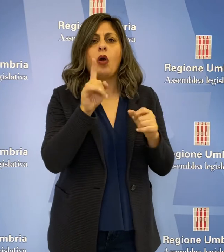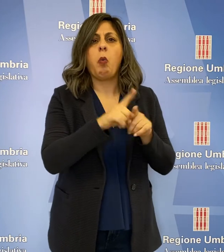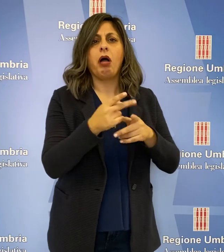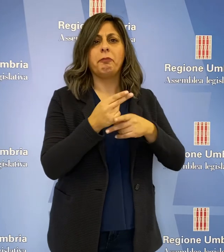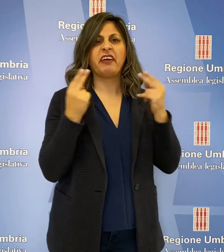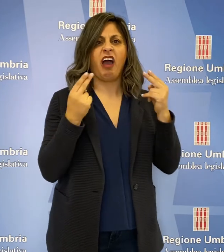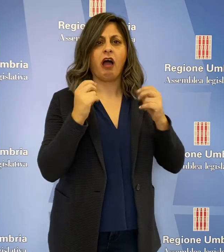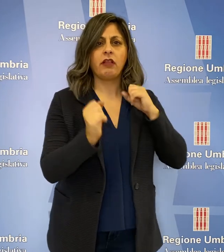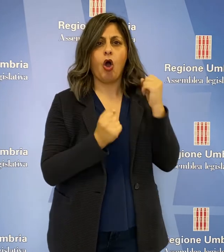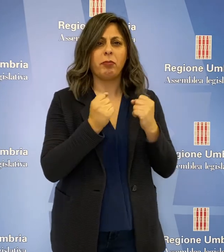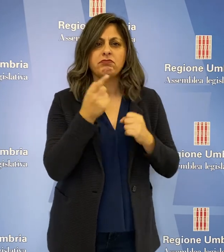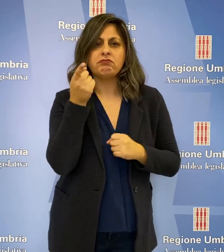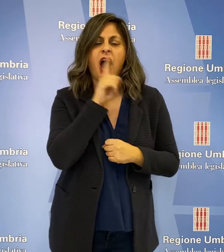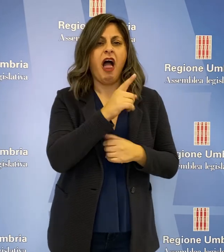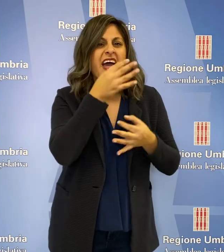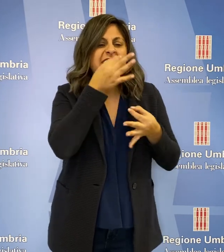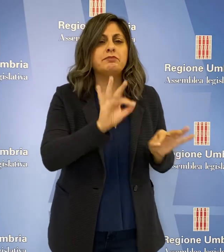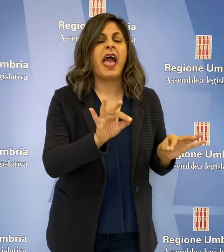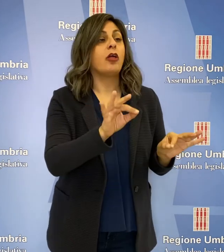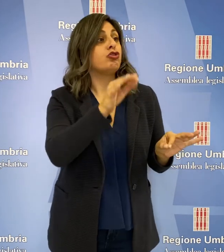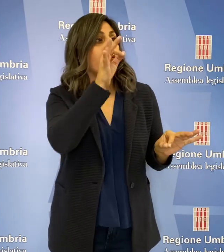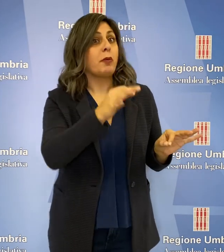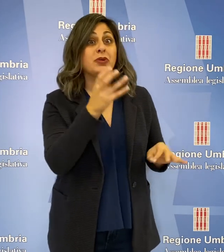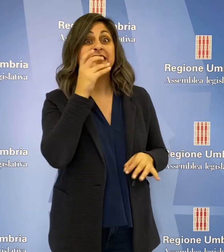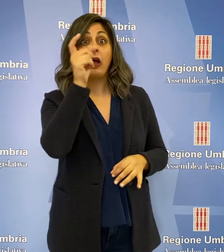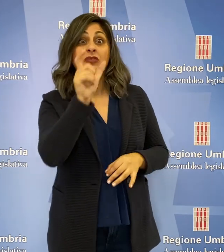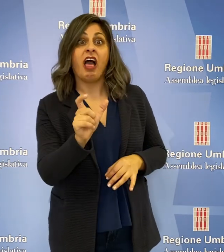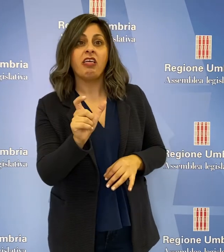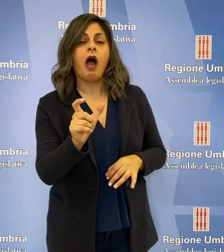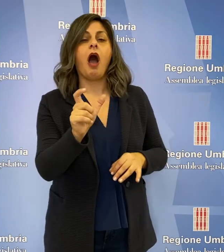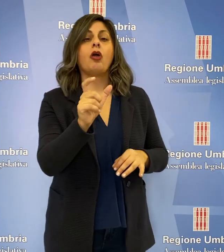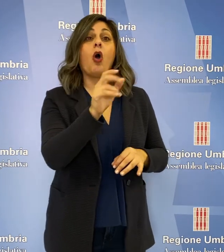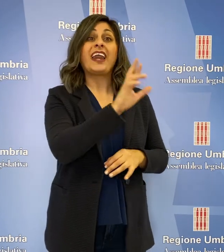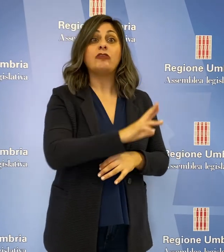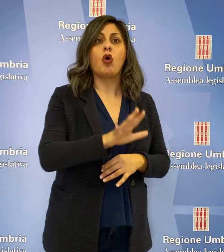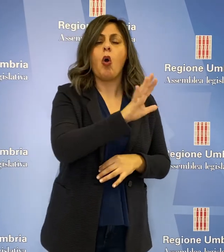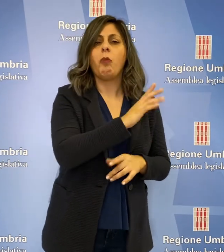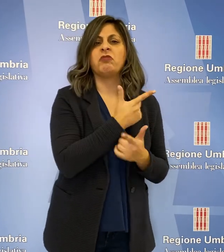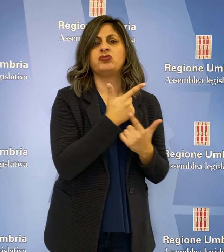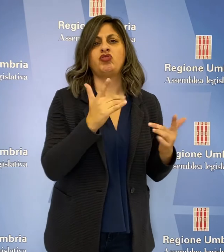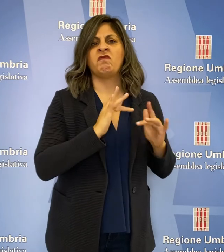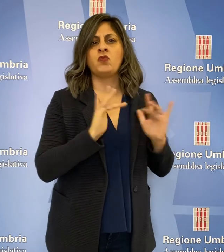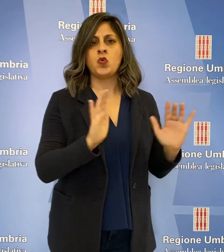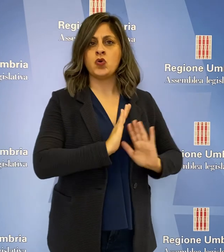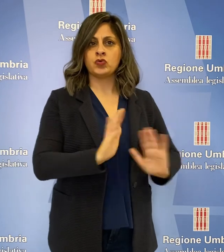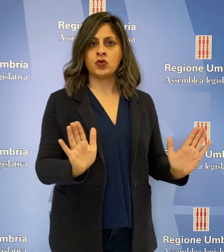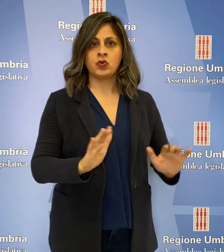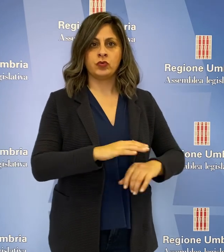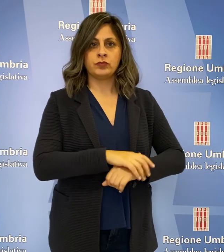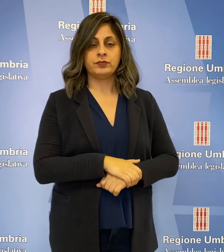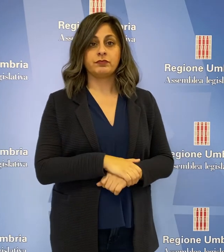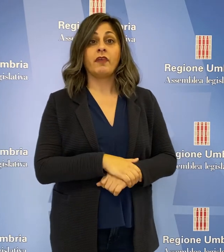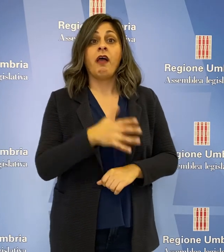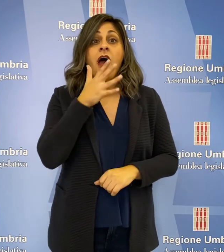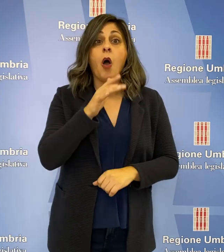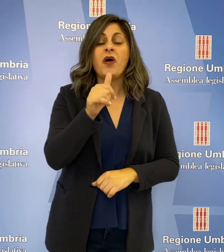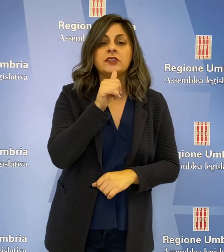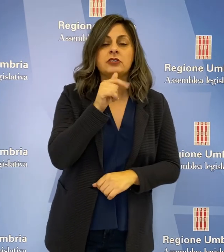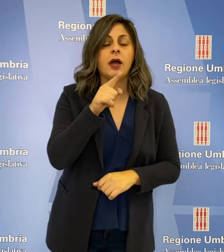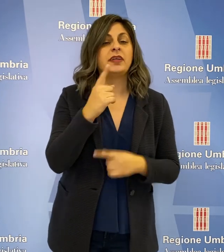tenuto un atteggiamento irrispettoso verso lo Stato italiano e la Regione Umbria. La San Gemini